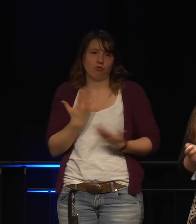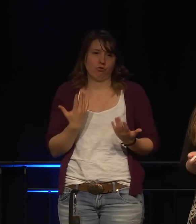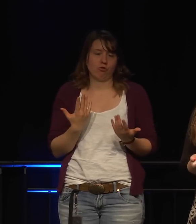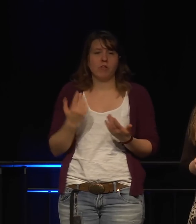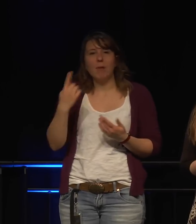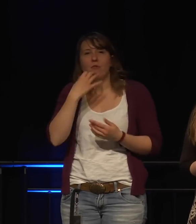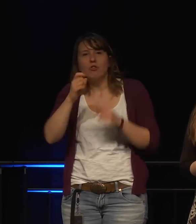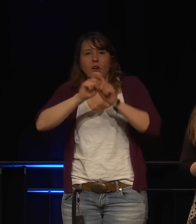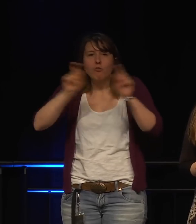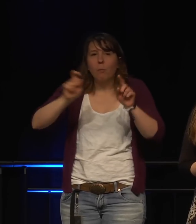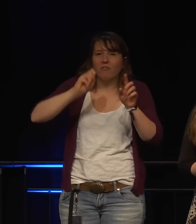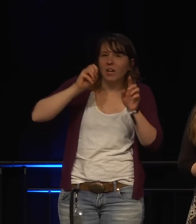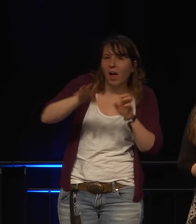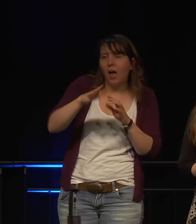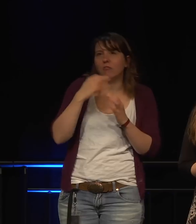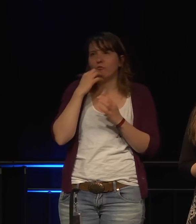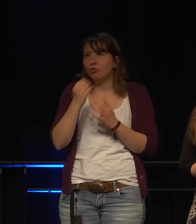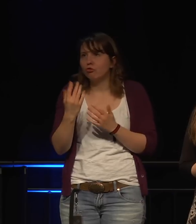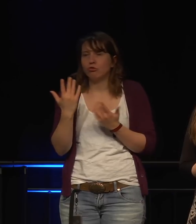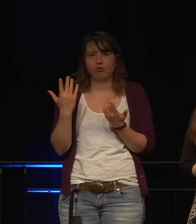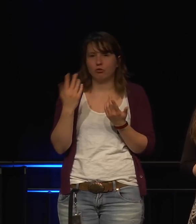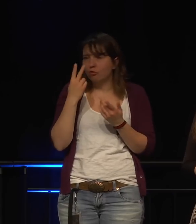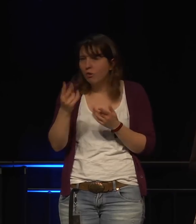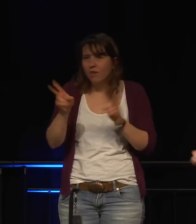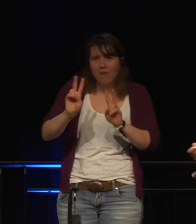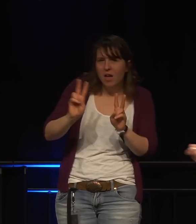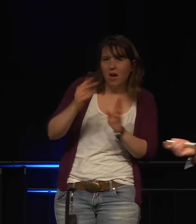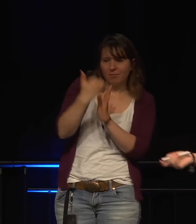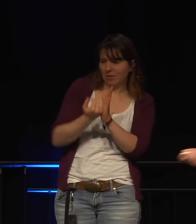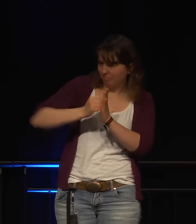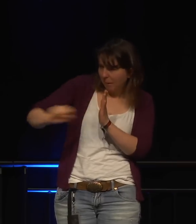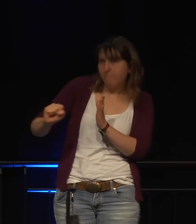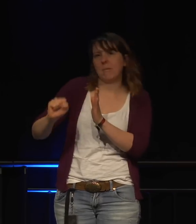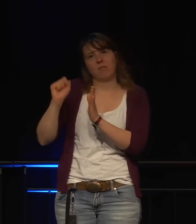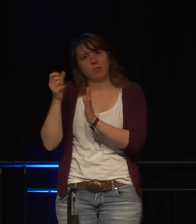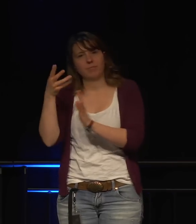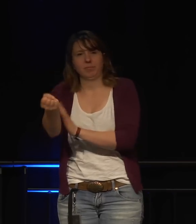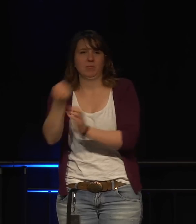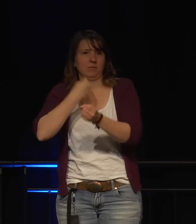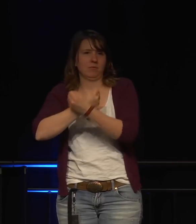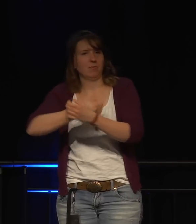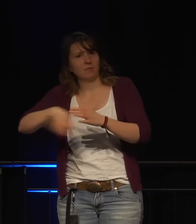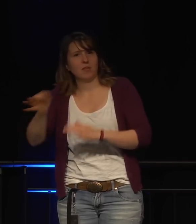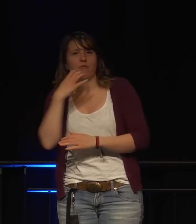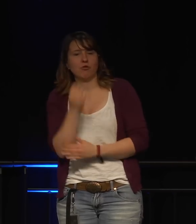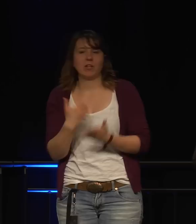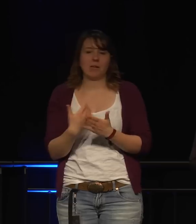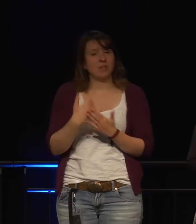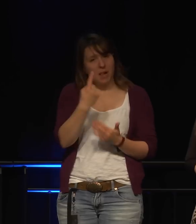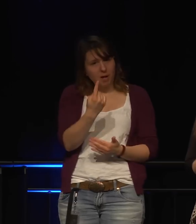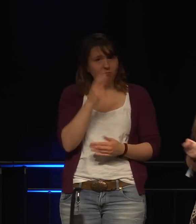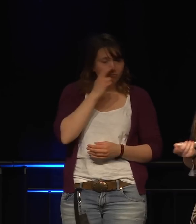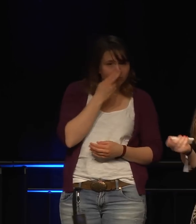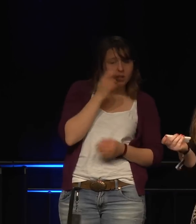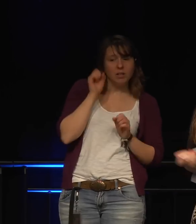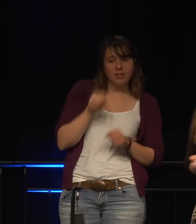unterstützen, die konzertierte Aktionen setzen und dagegen vorgehen können, damit das dann vielleicht doch in Gesetzesform geht. Geht